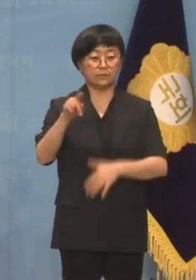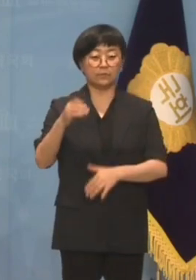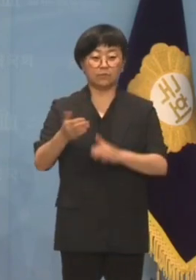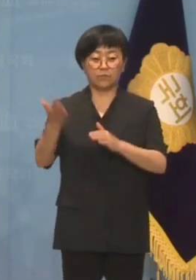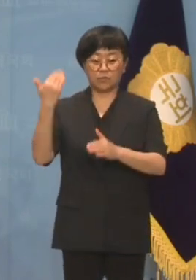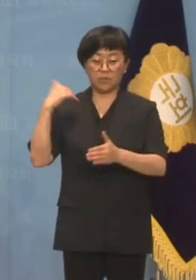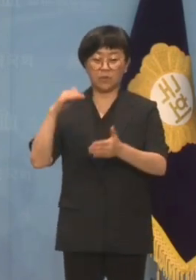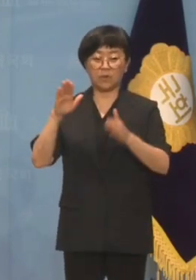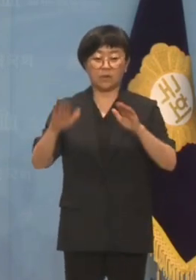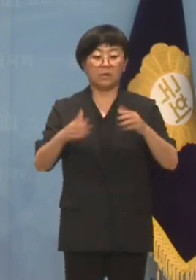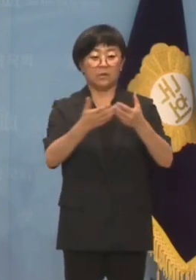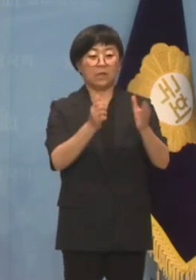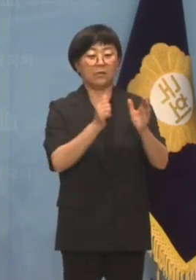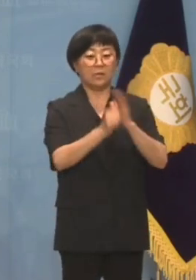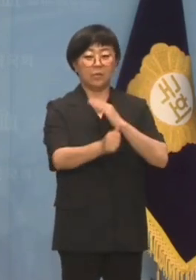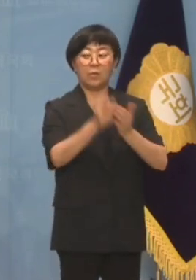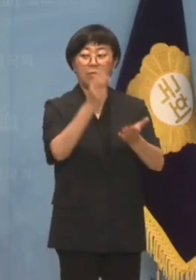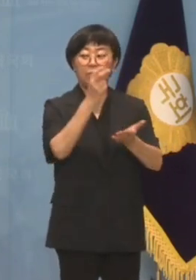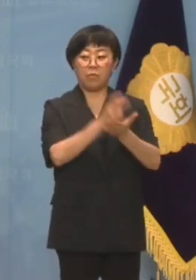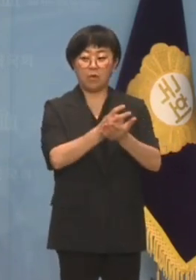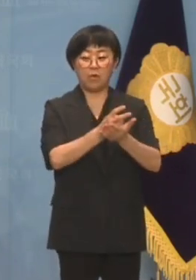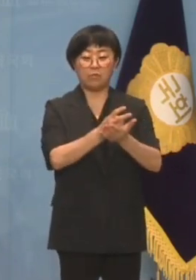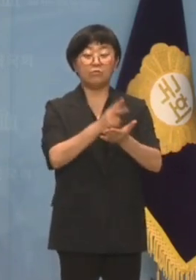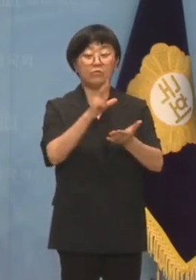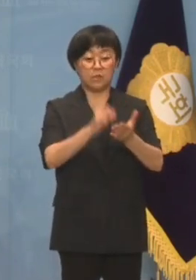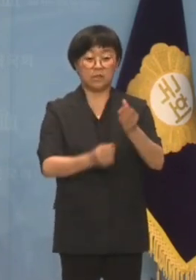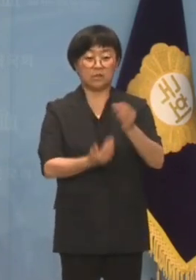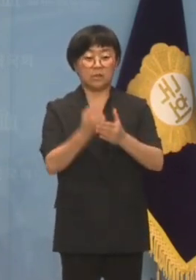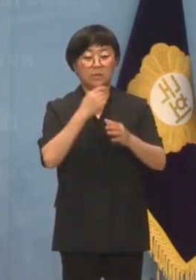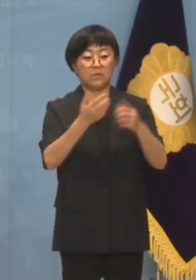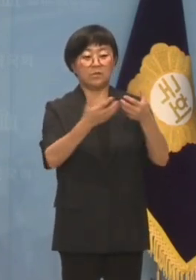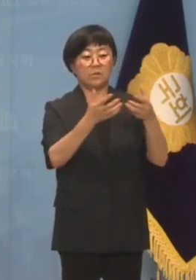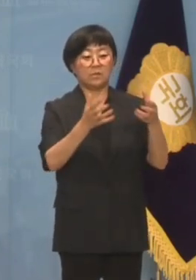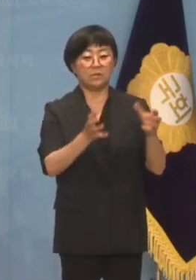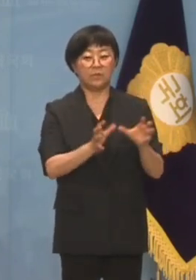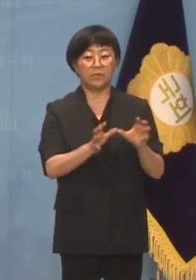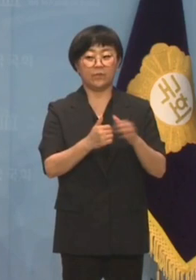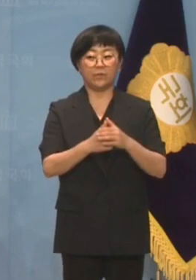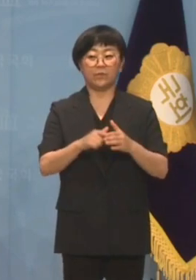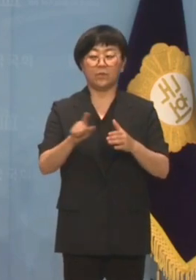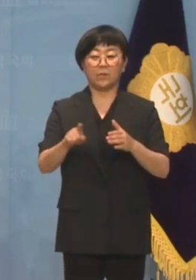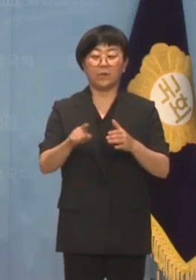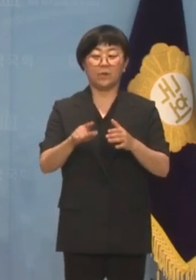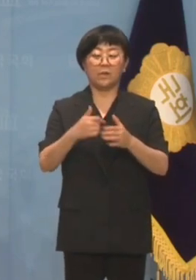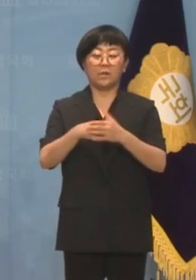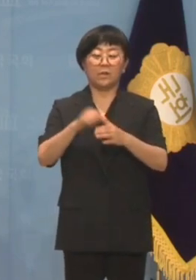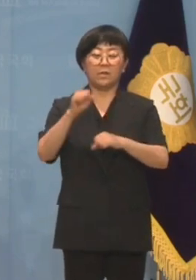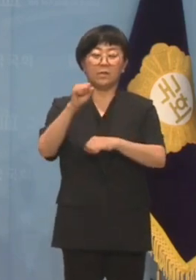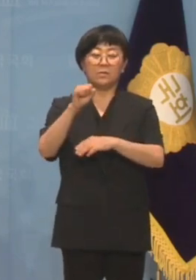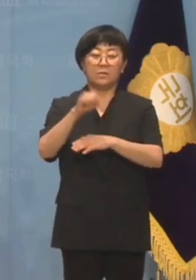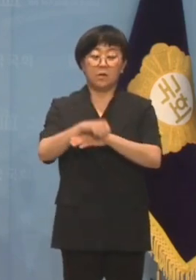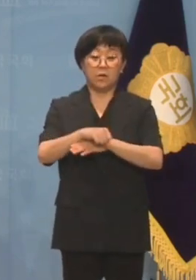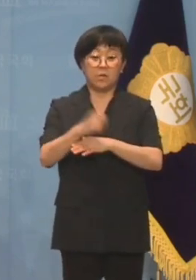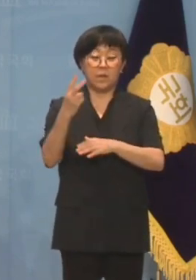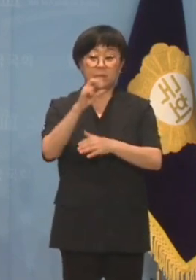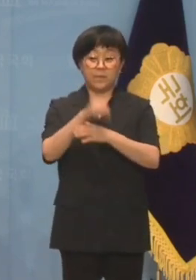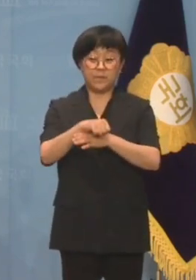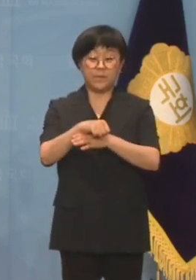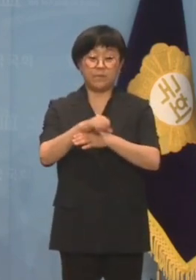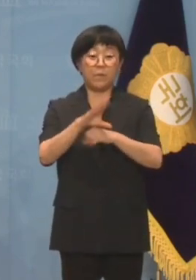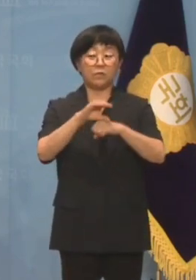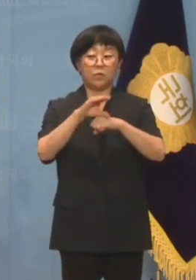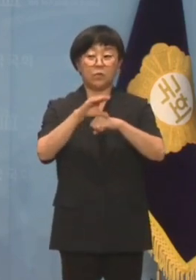전현직 당대표의 사법 리스크로 전전 근거하는 민주당에게 종편 재승인 점수 주장마저 그저